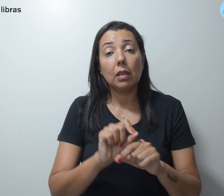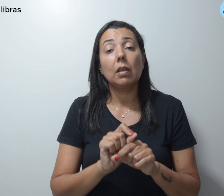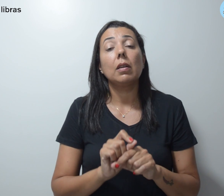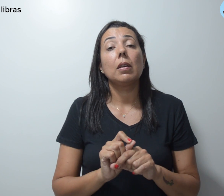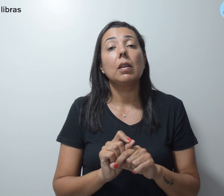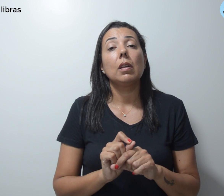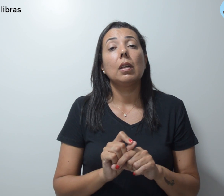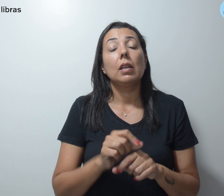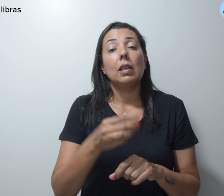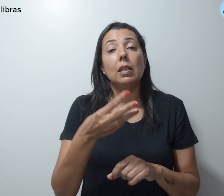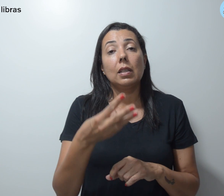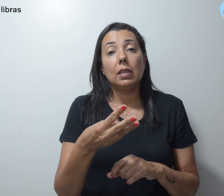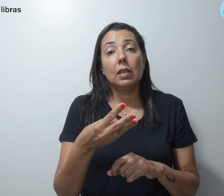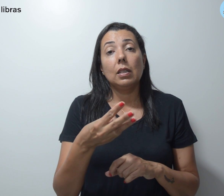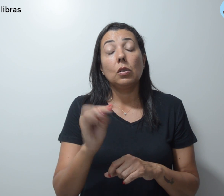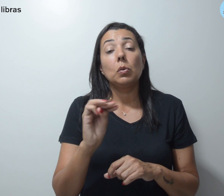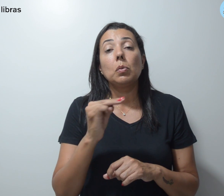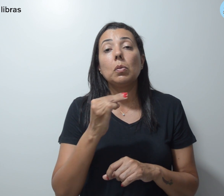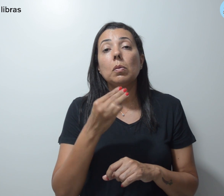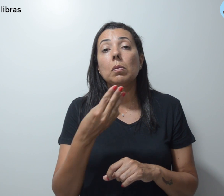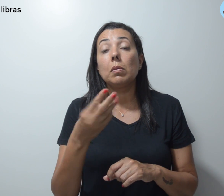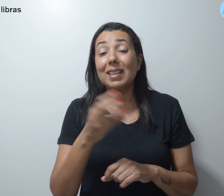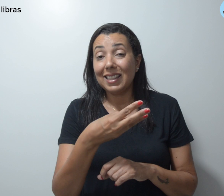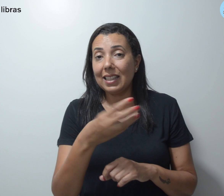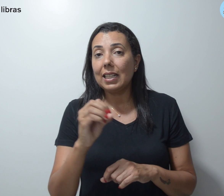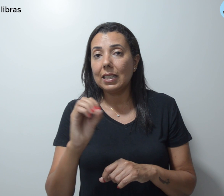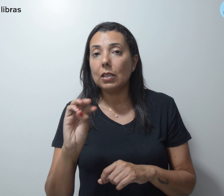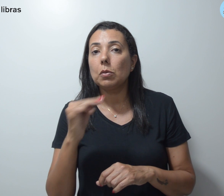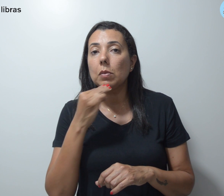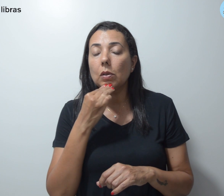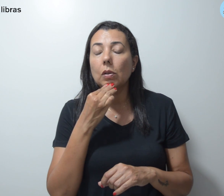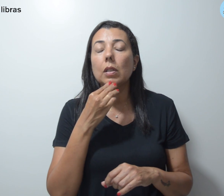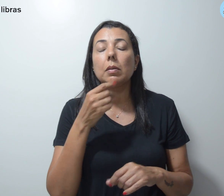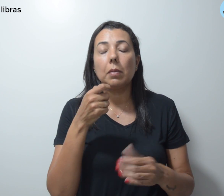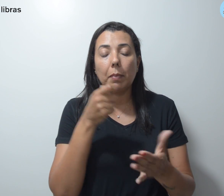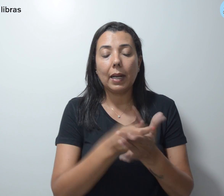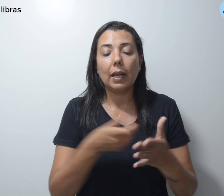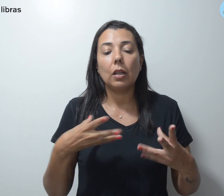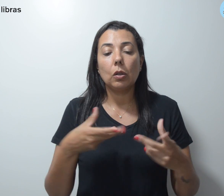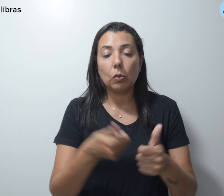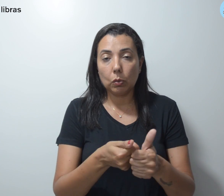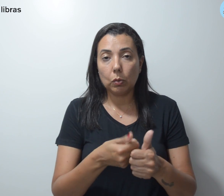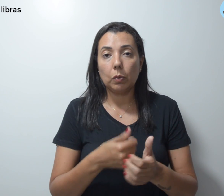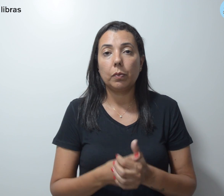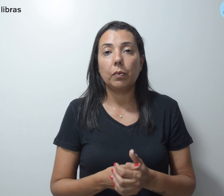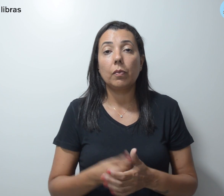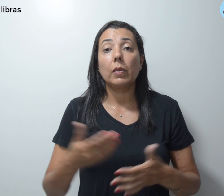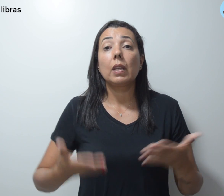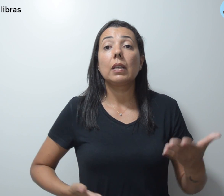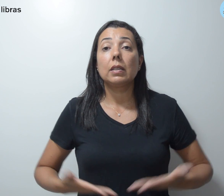300 milhões para a quitação. Serviço. O